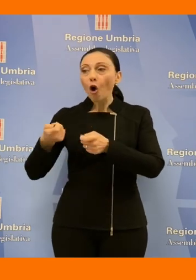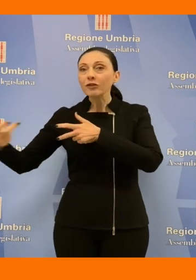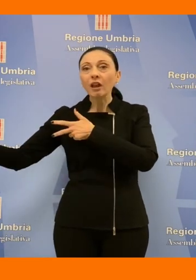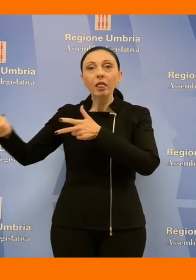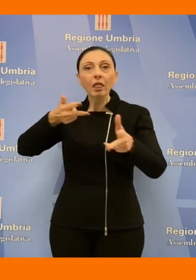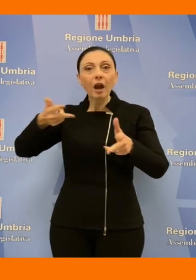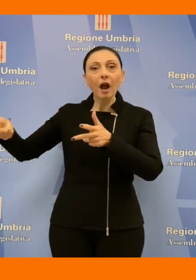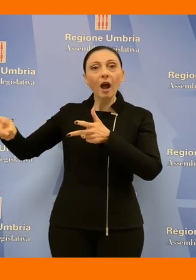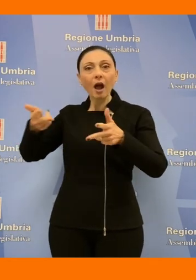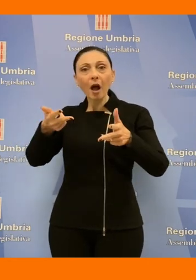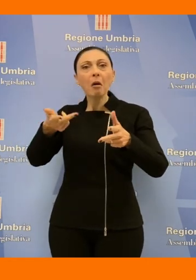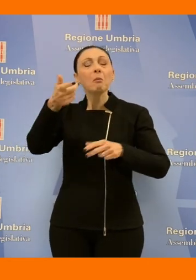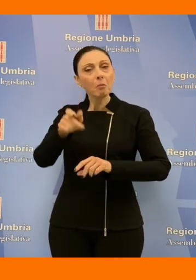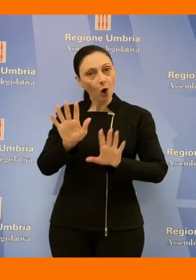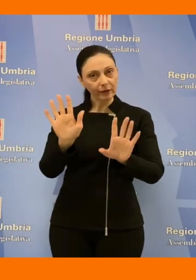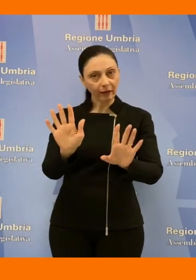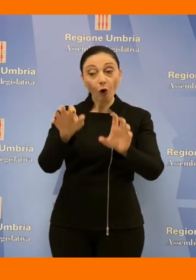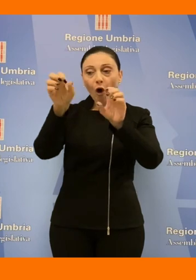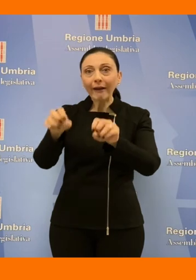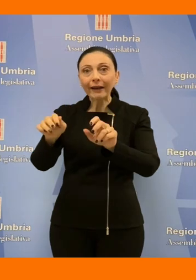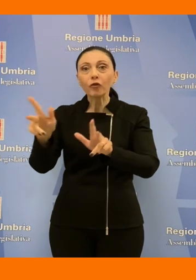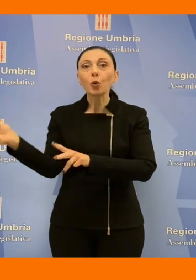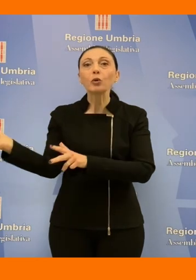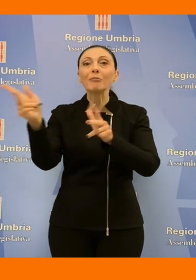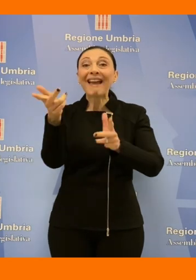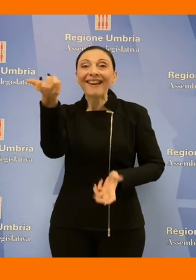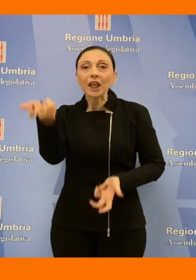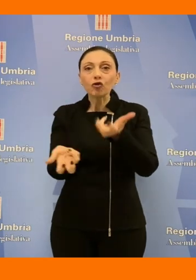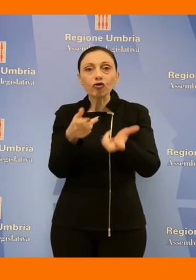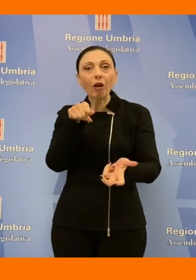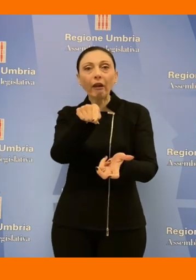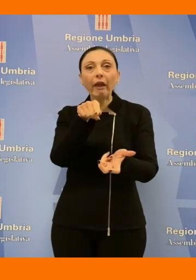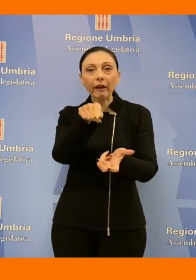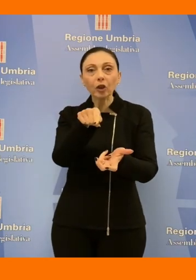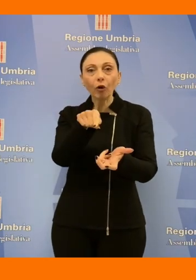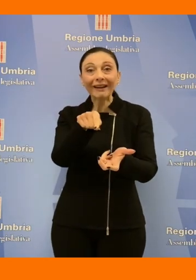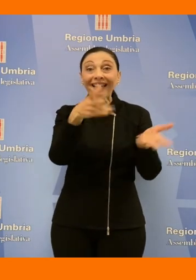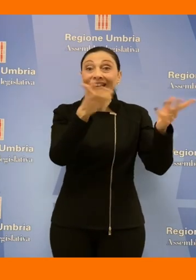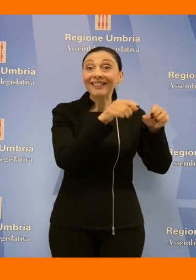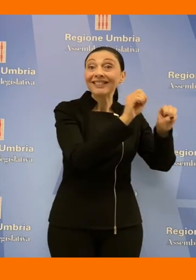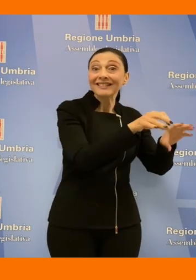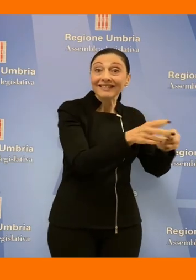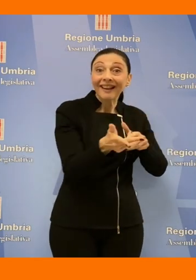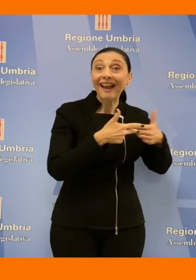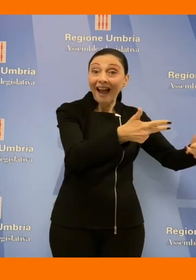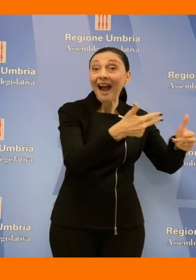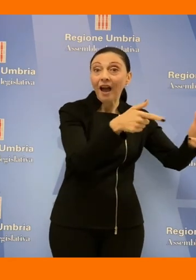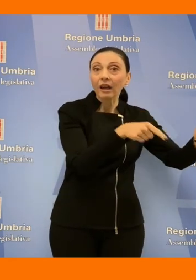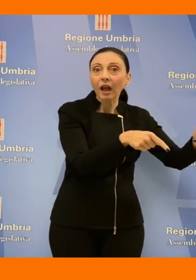perché portare i rifiuti a bruciare dentro l'inceneritore costa più della discarica in questo caso con il